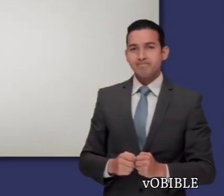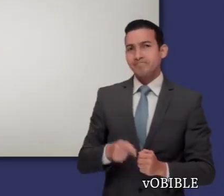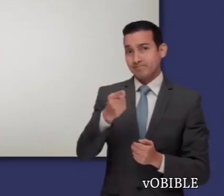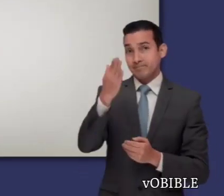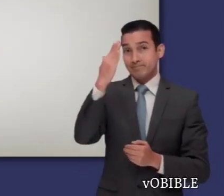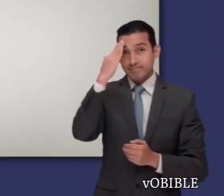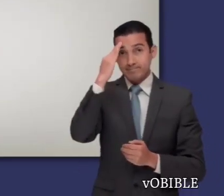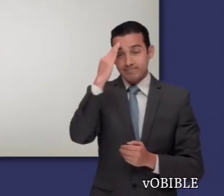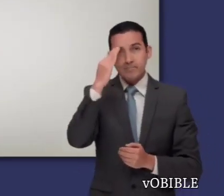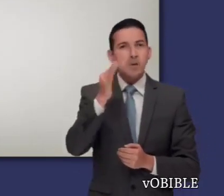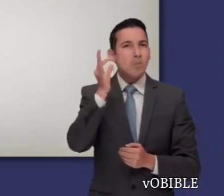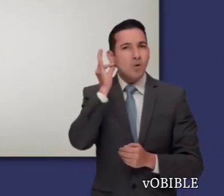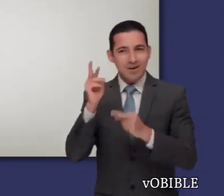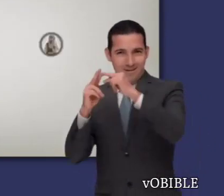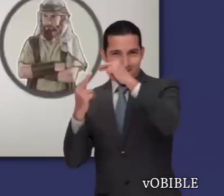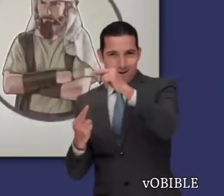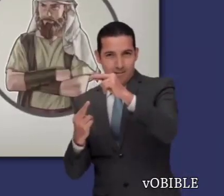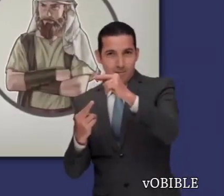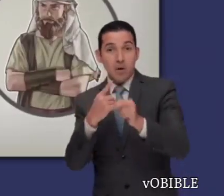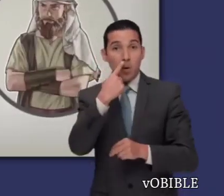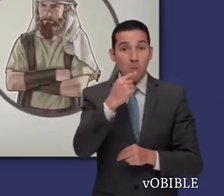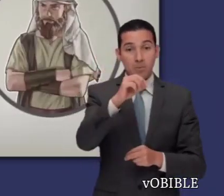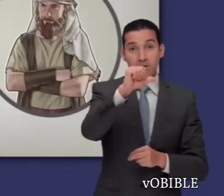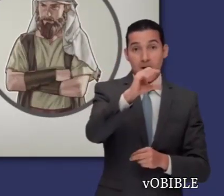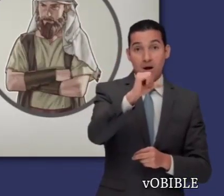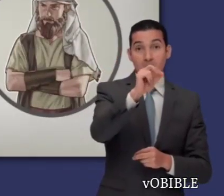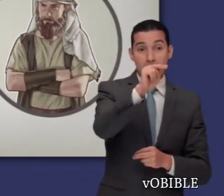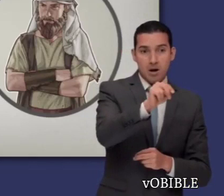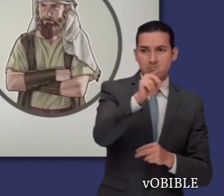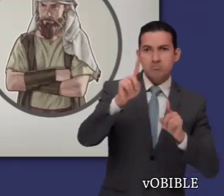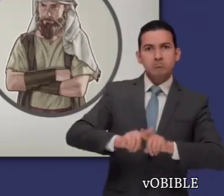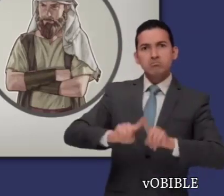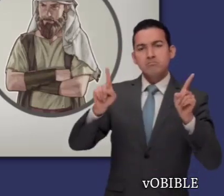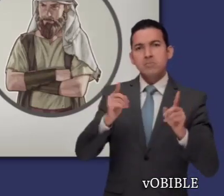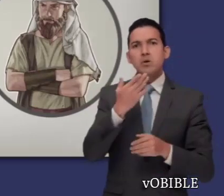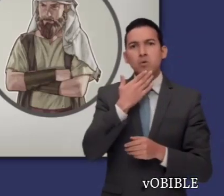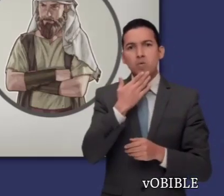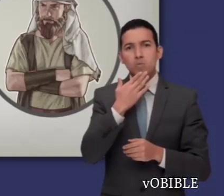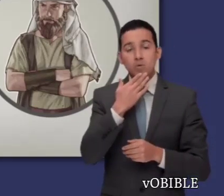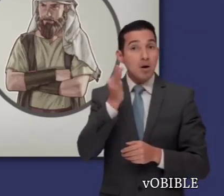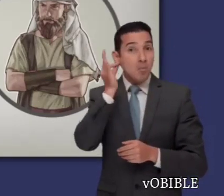¿Lo sabía? Rahab y Acán son ejemplos opuestos de fe y obediencia.